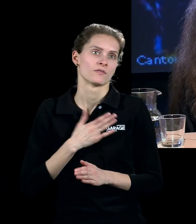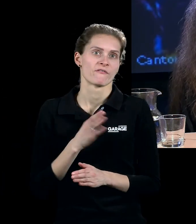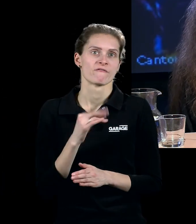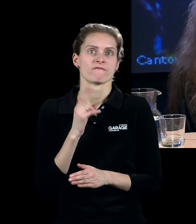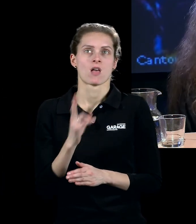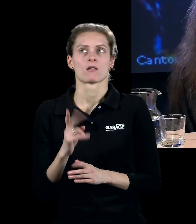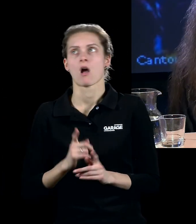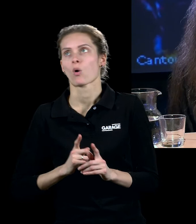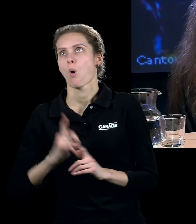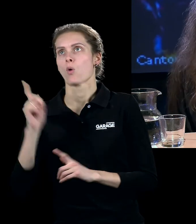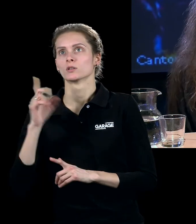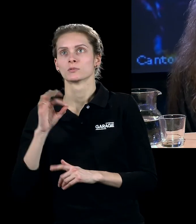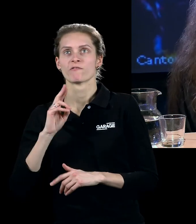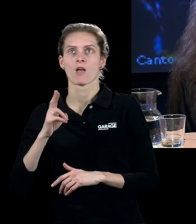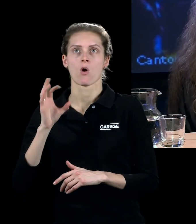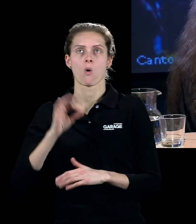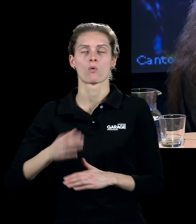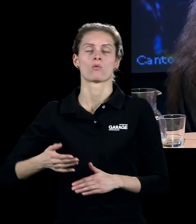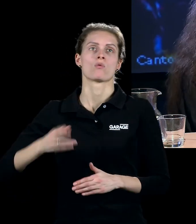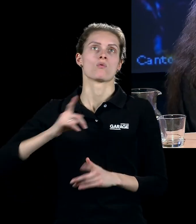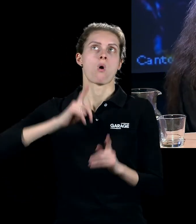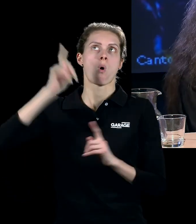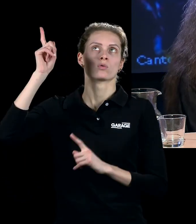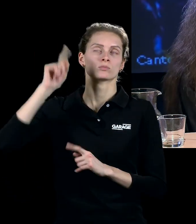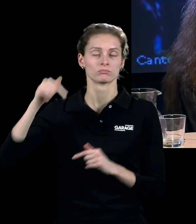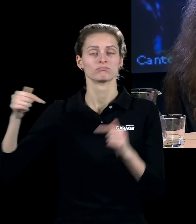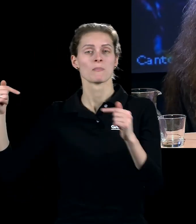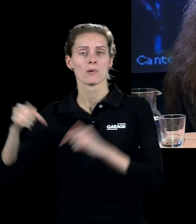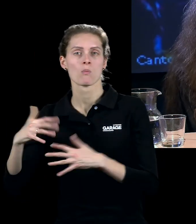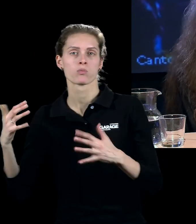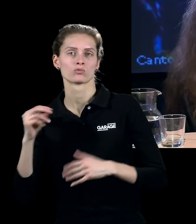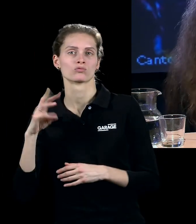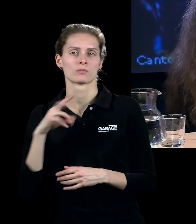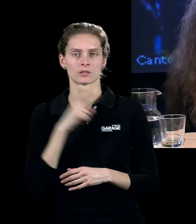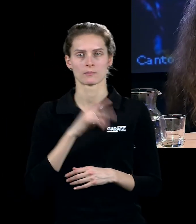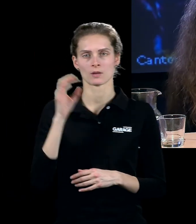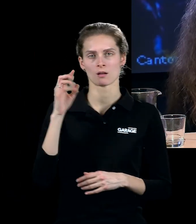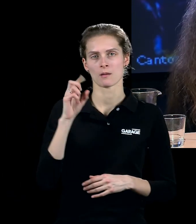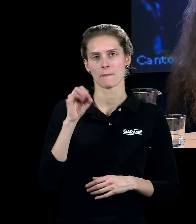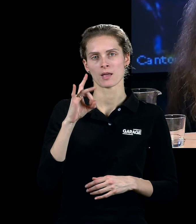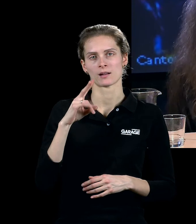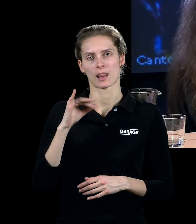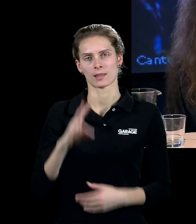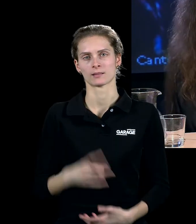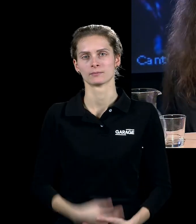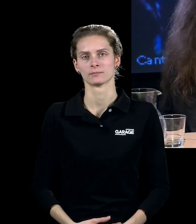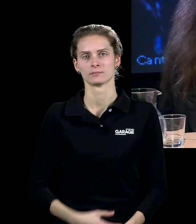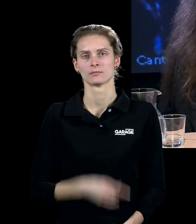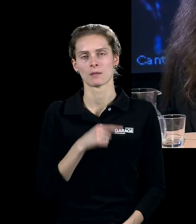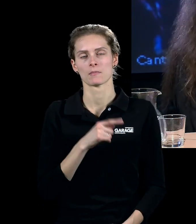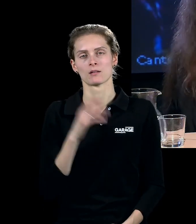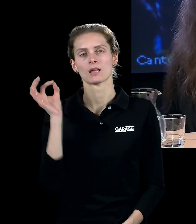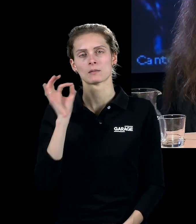это век космических полётов, она там как-то была более к месту. И по-другому воспринимали его. Тем более, что в этот